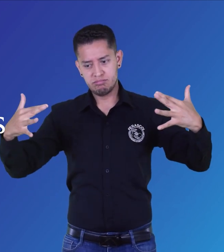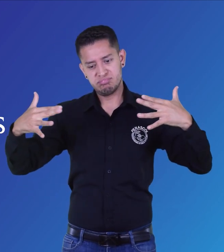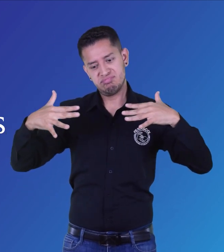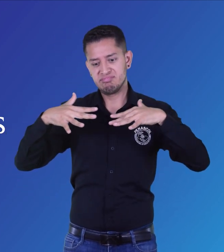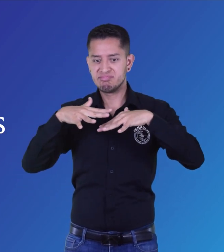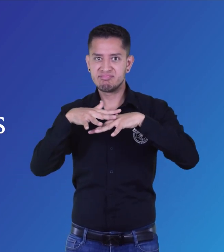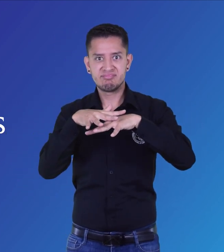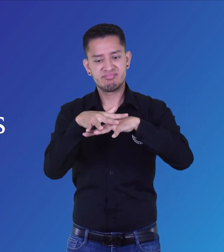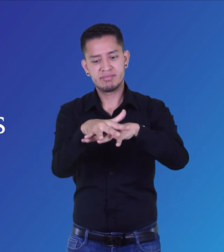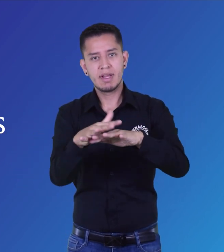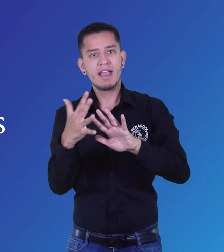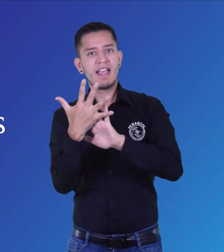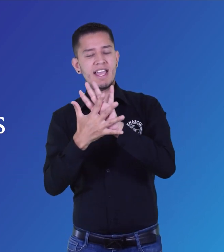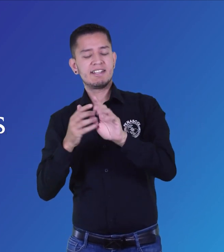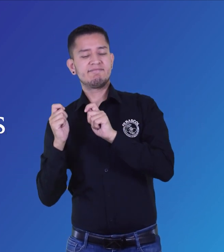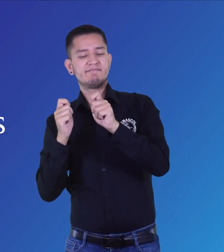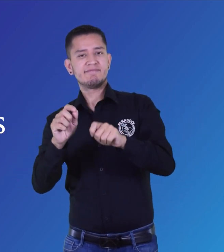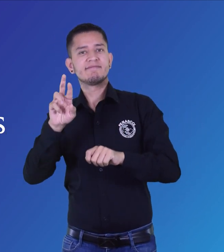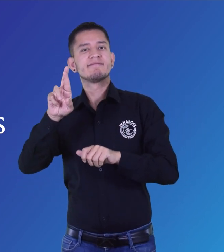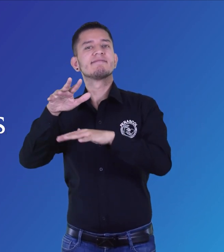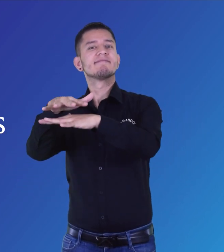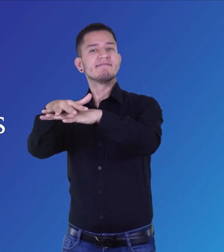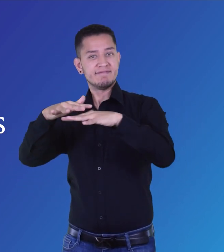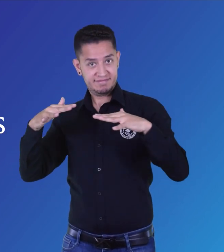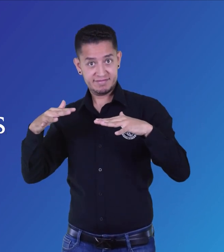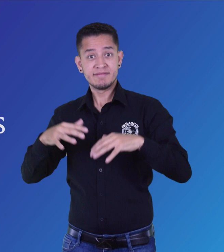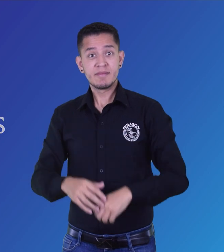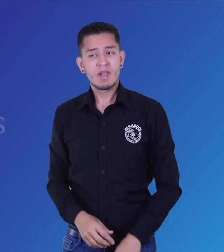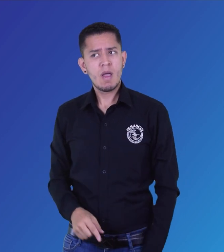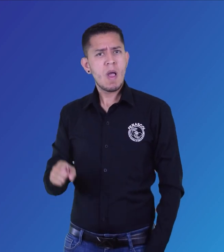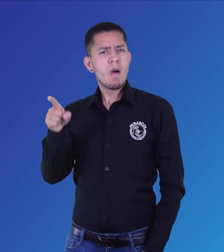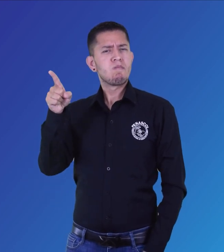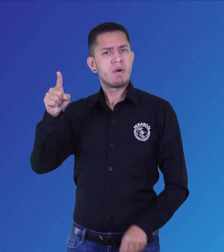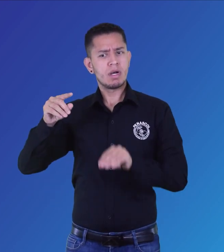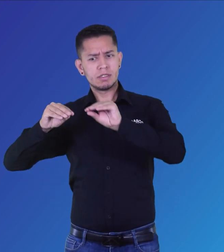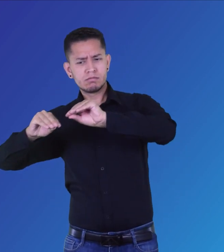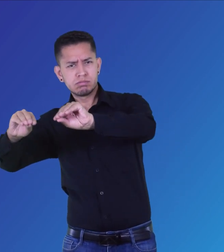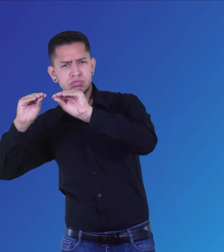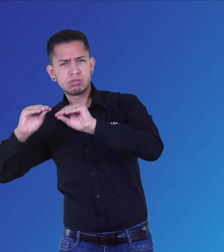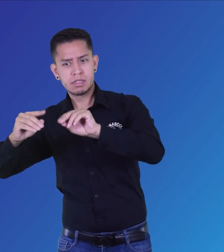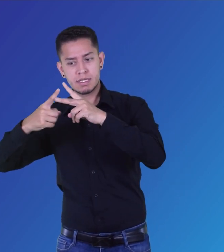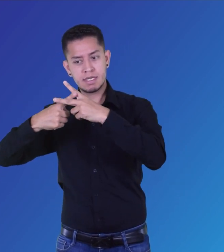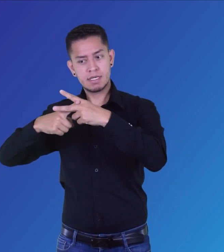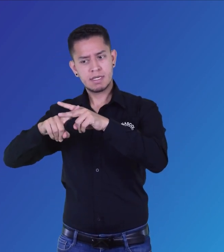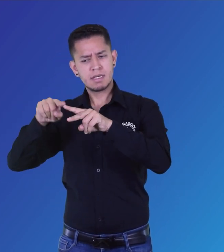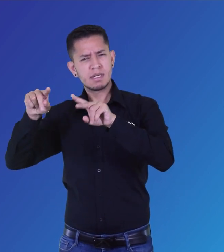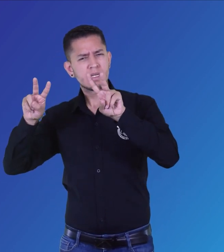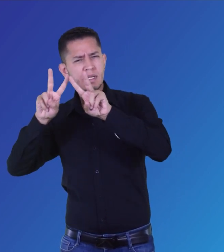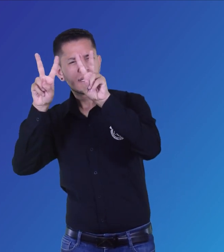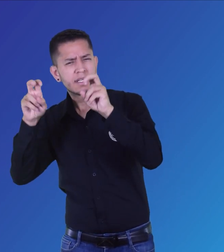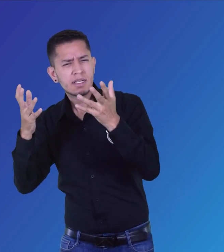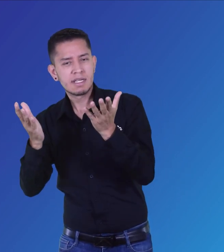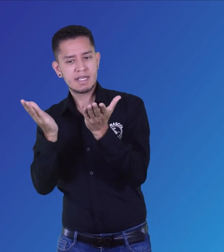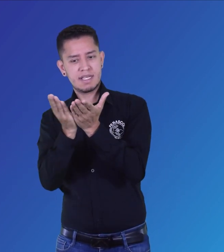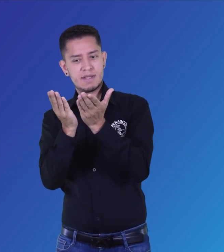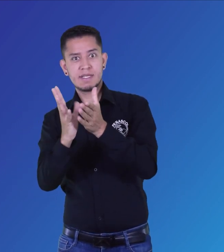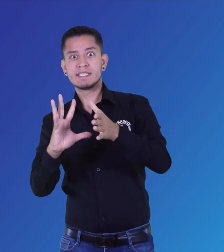y sus familias, RIADIS, invitó a FENASCOL a participar en el seminario